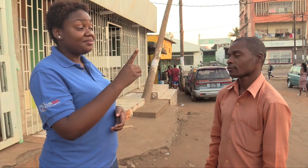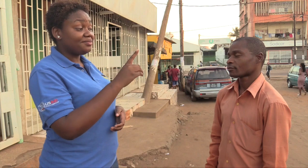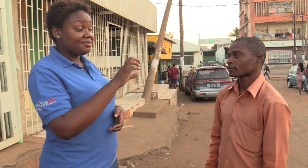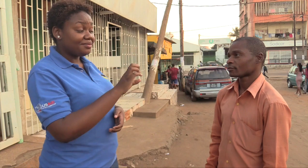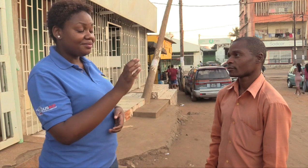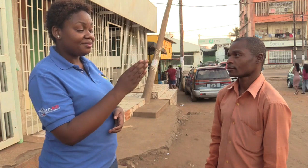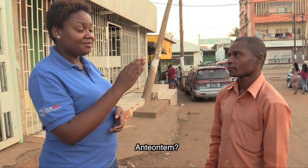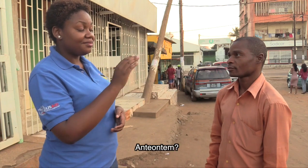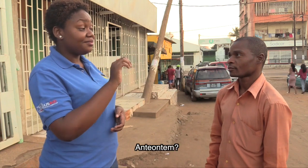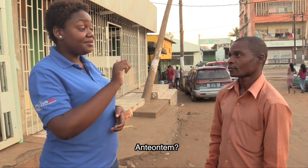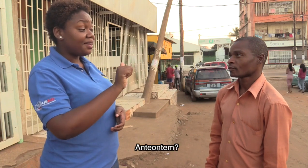ontem